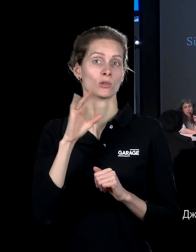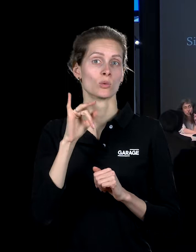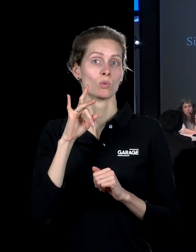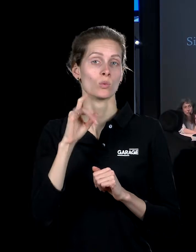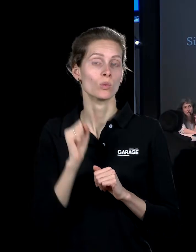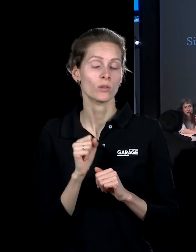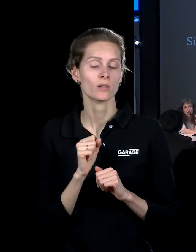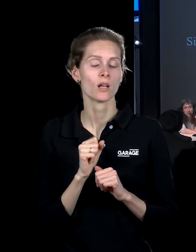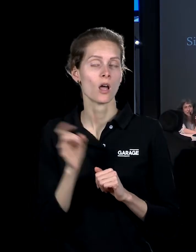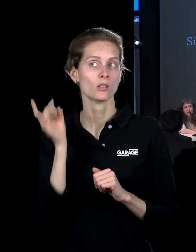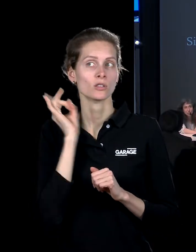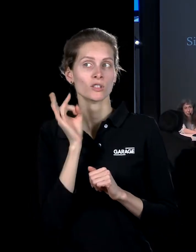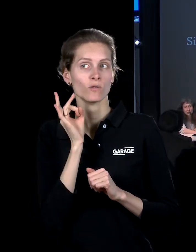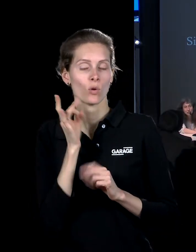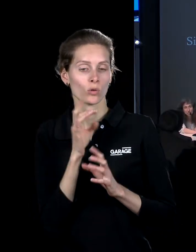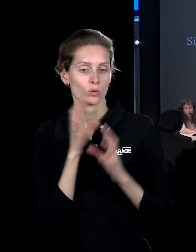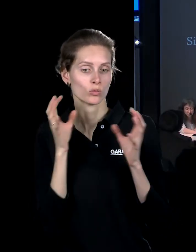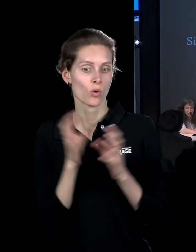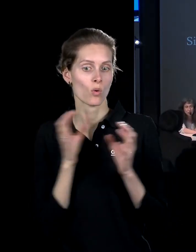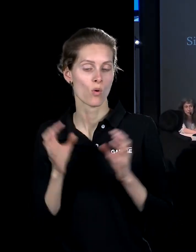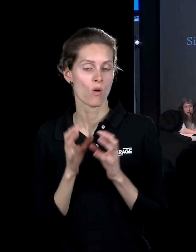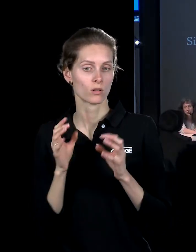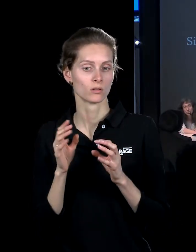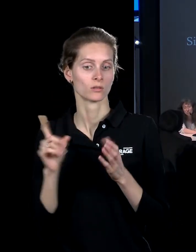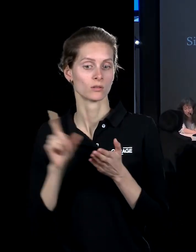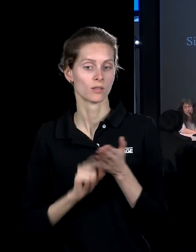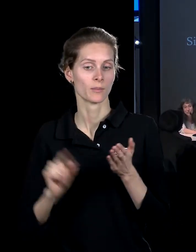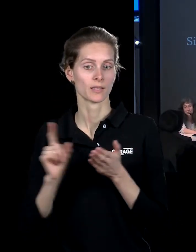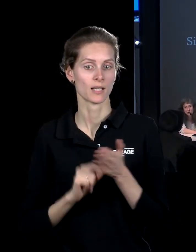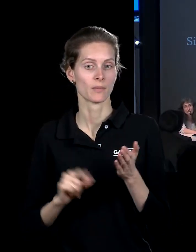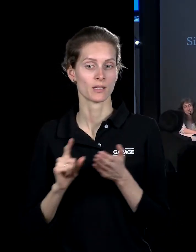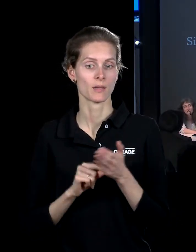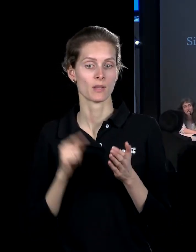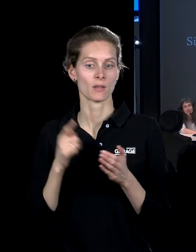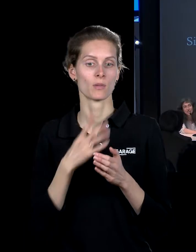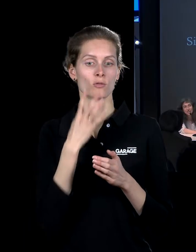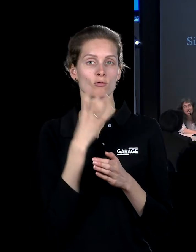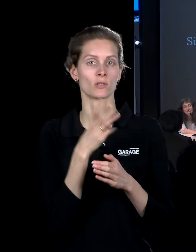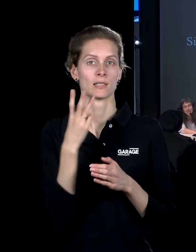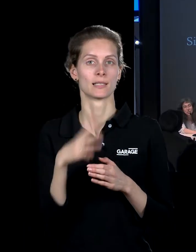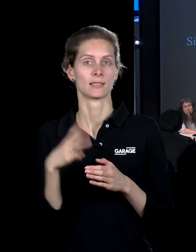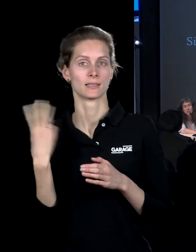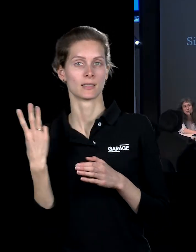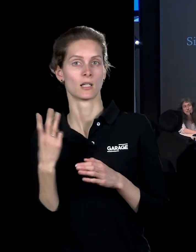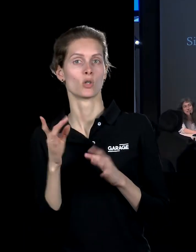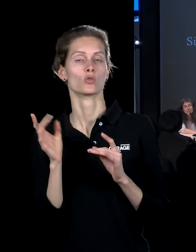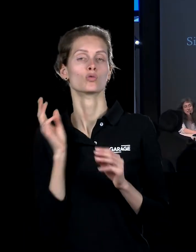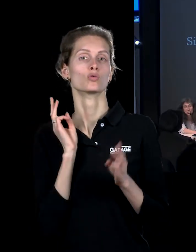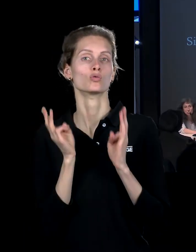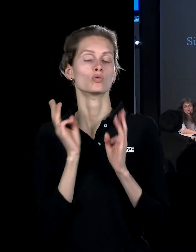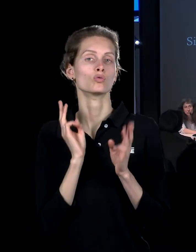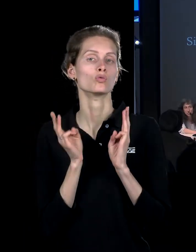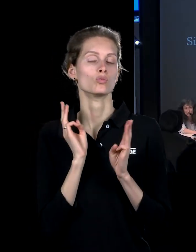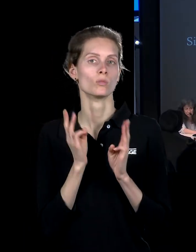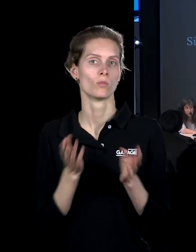звуков, которые все-таки сохранились на пленке, на которой записано исполнение 4.33. Шумы остались.